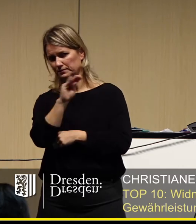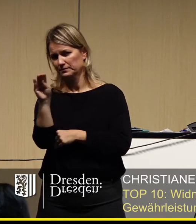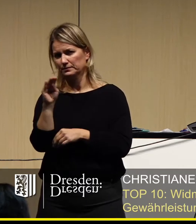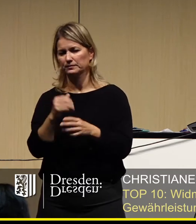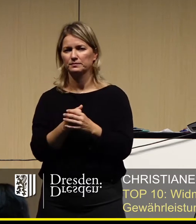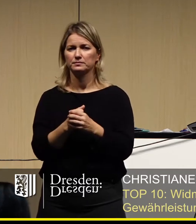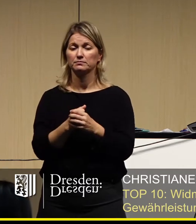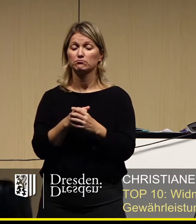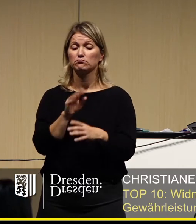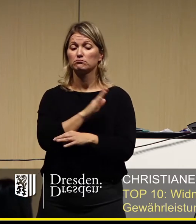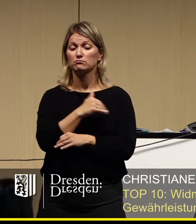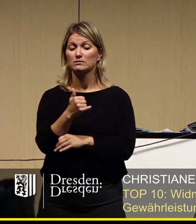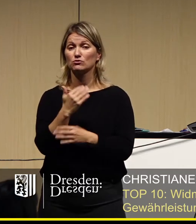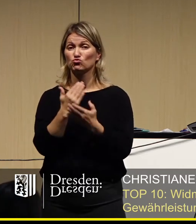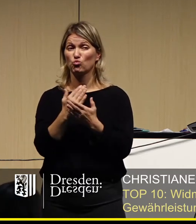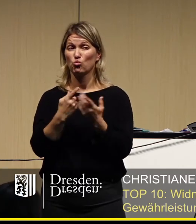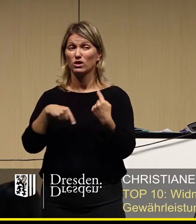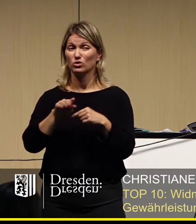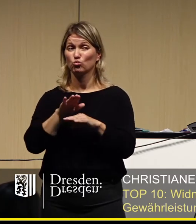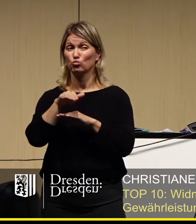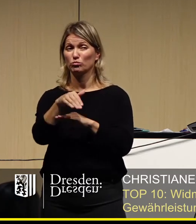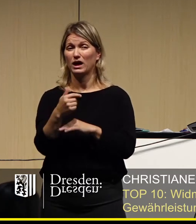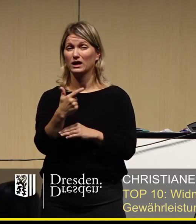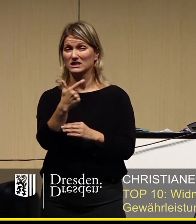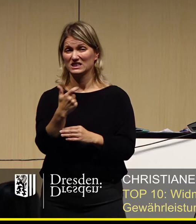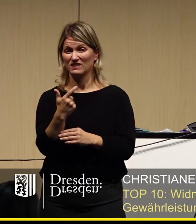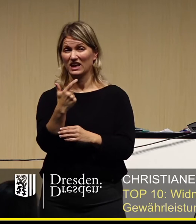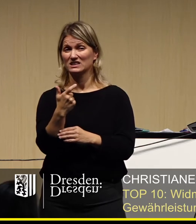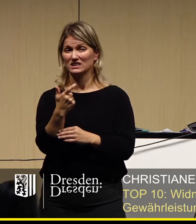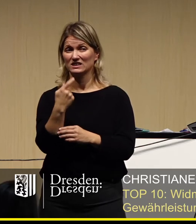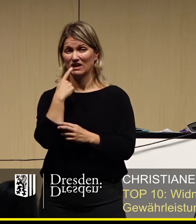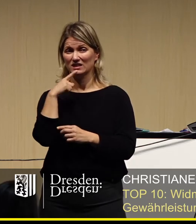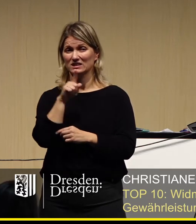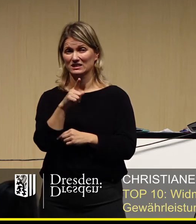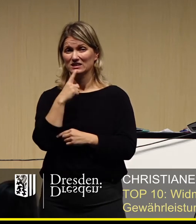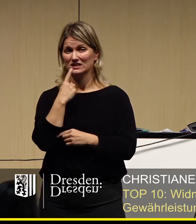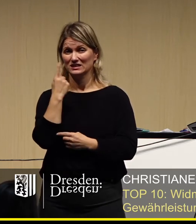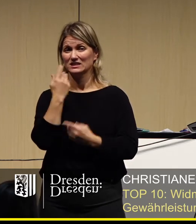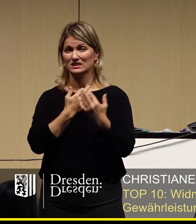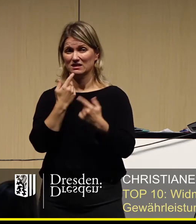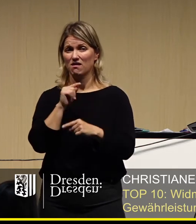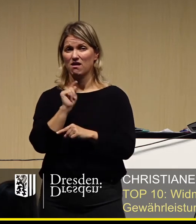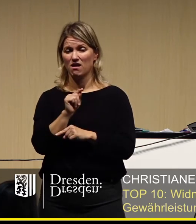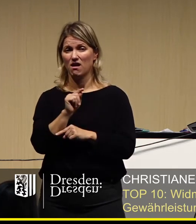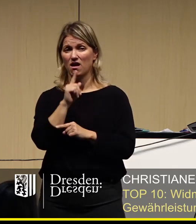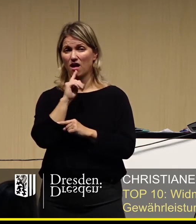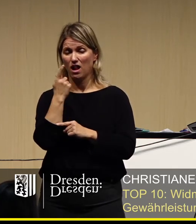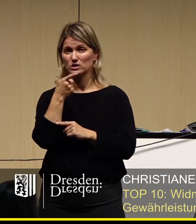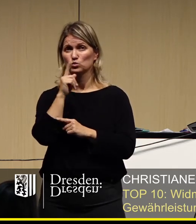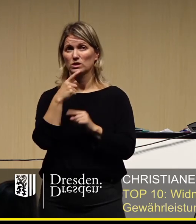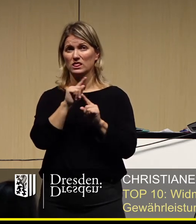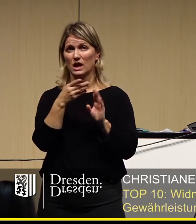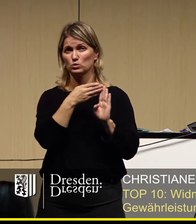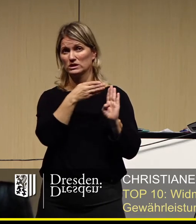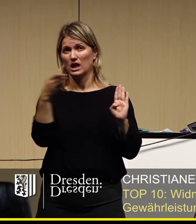inzwischen schon über 20 sind, wo ja bei 20 in der Inzidenz schon die